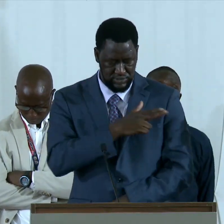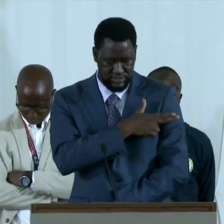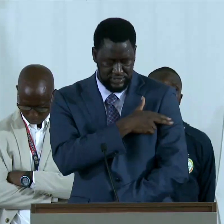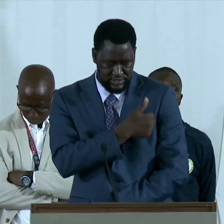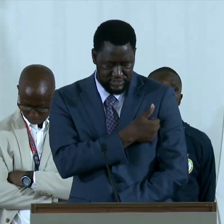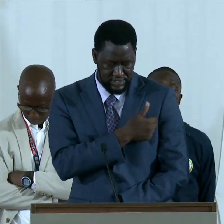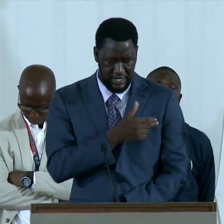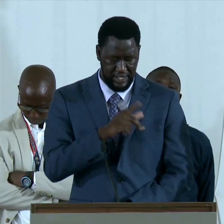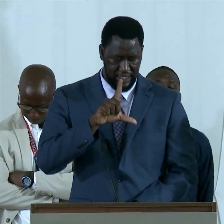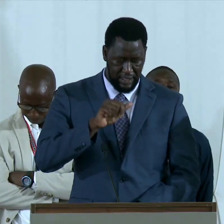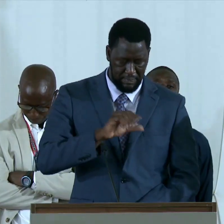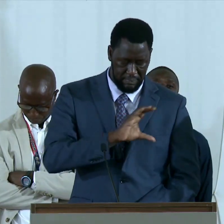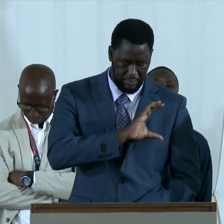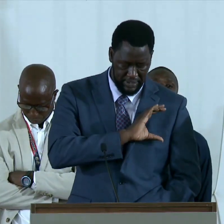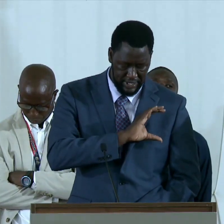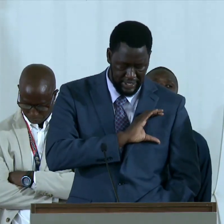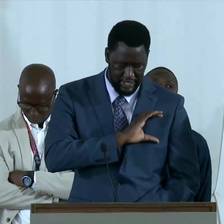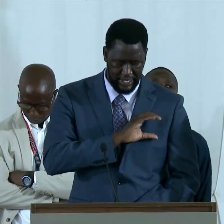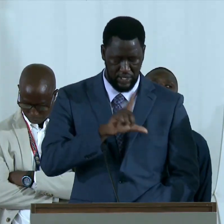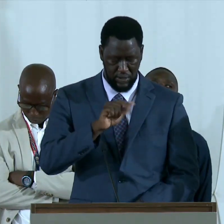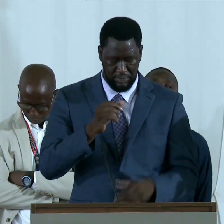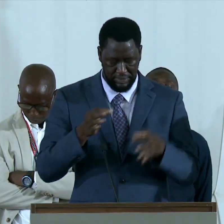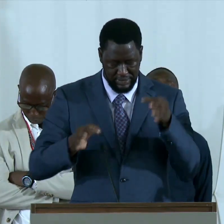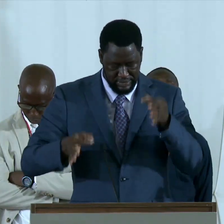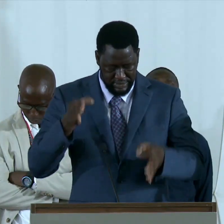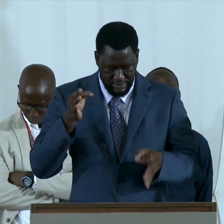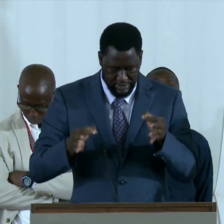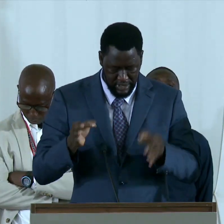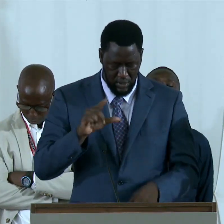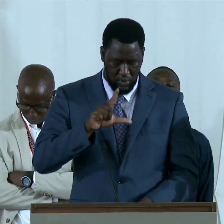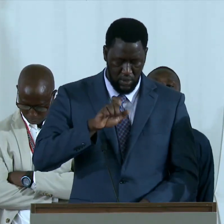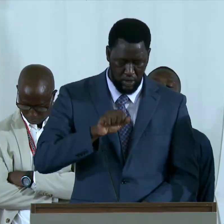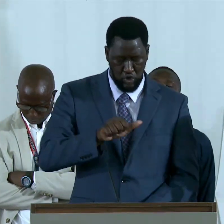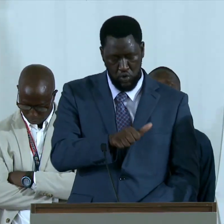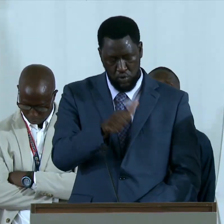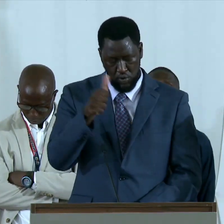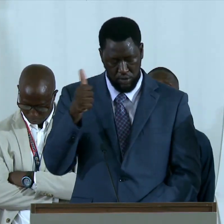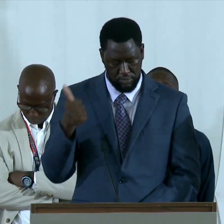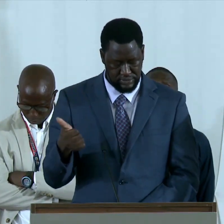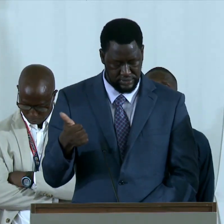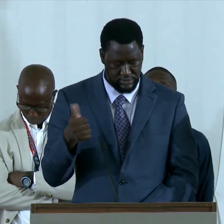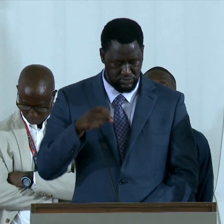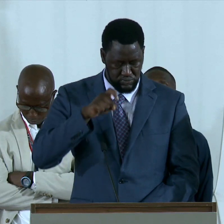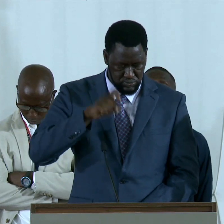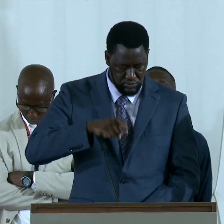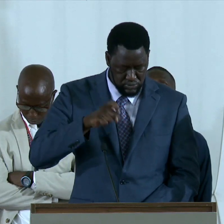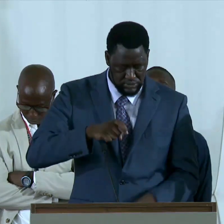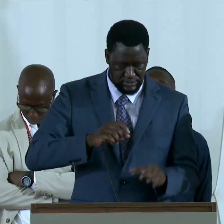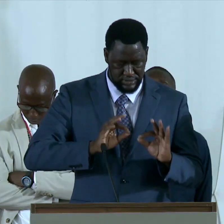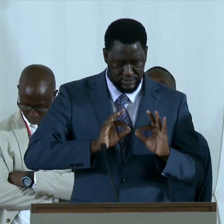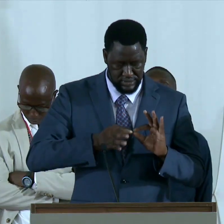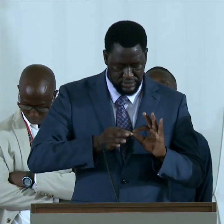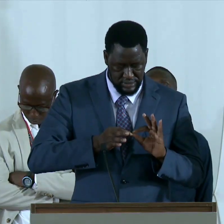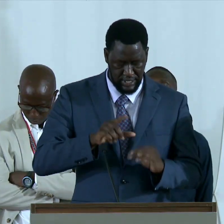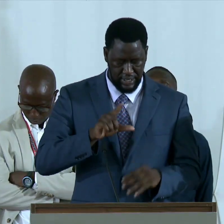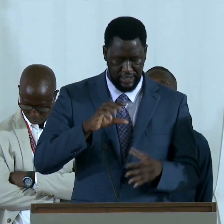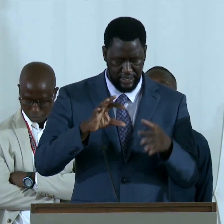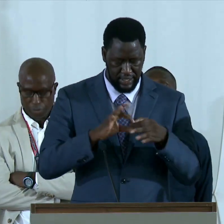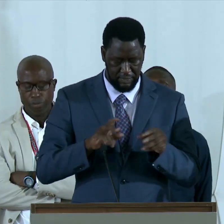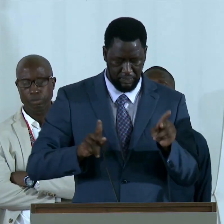pour les hôpitaux, la police, la justice et les autres besoins en interprètes